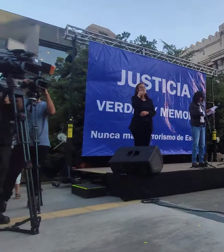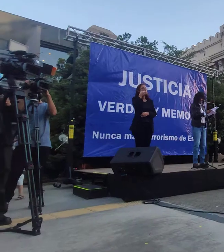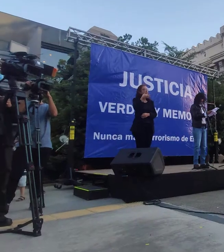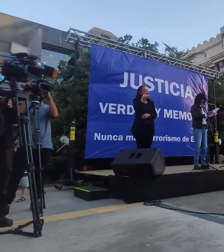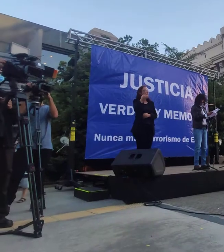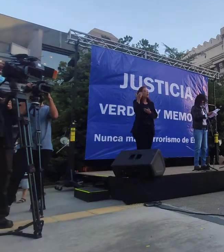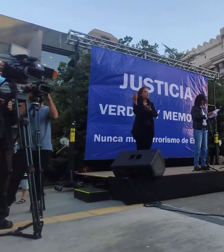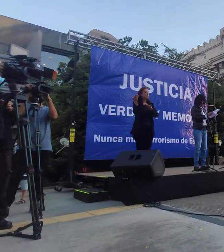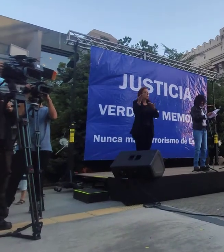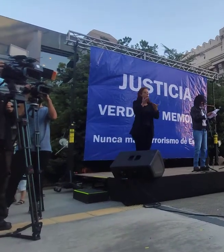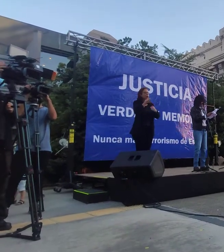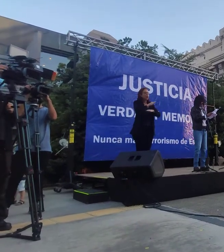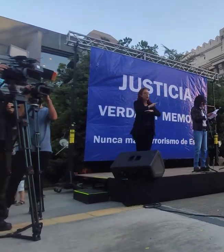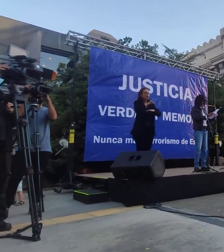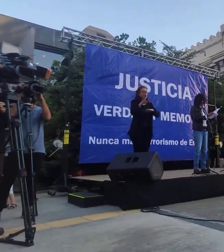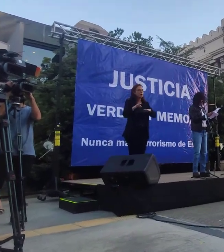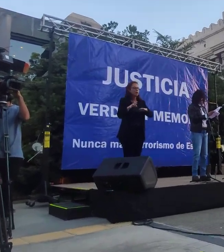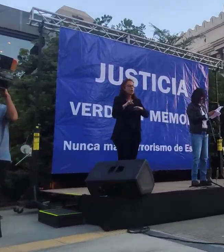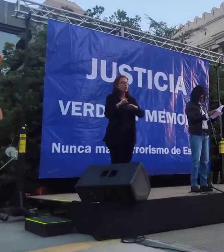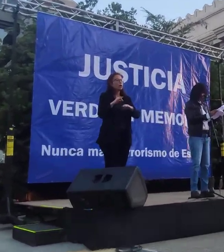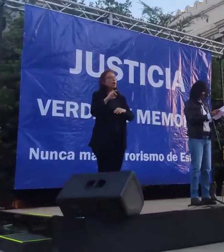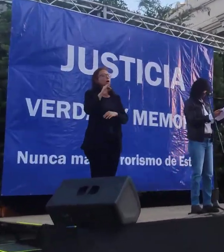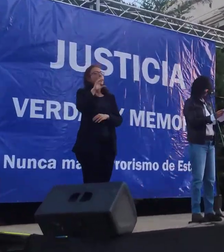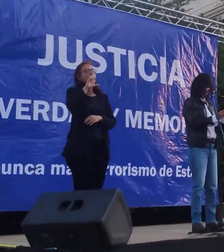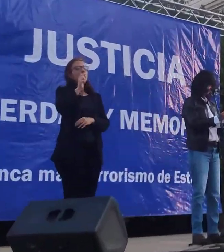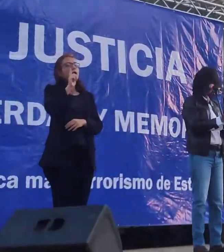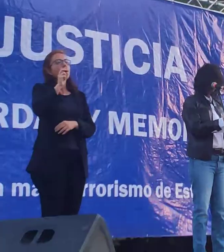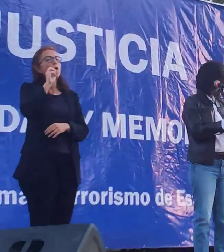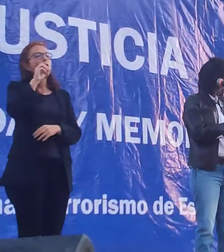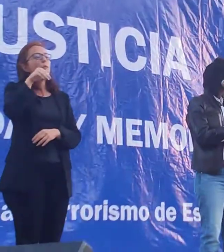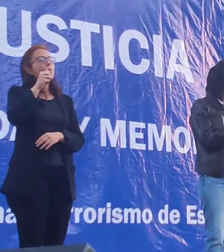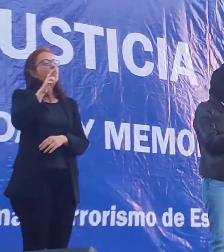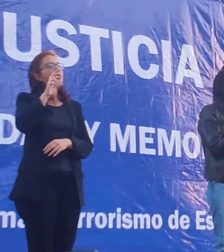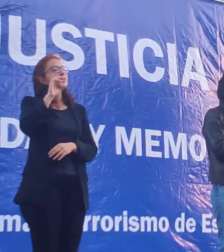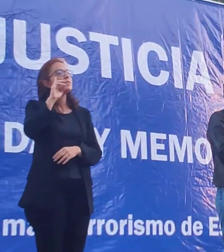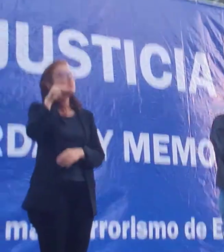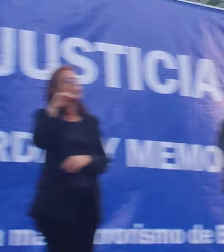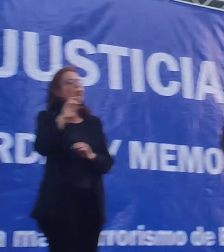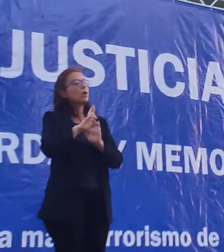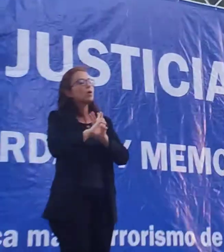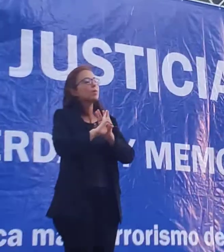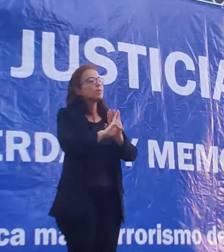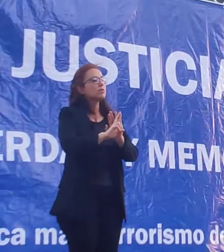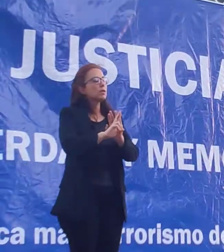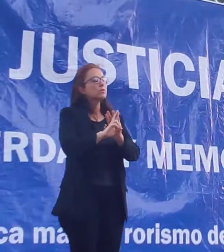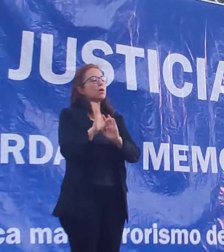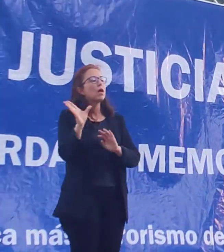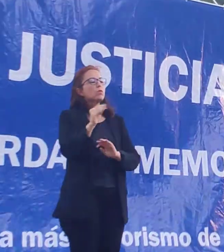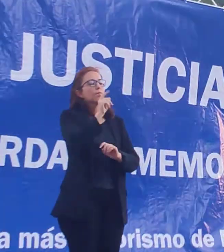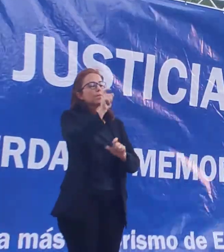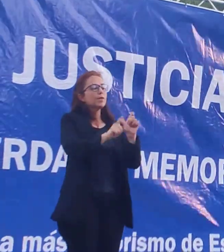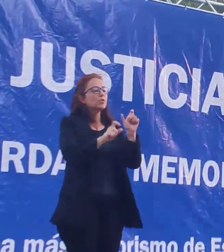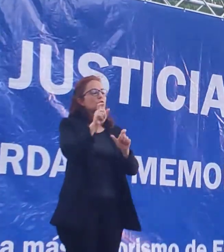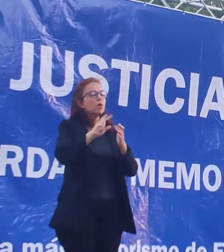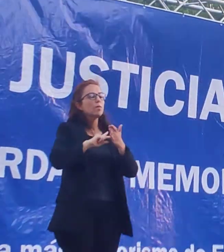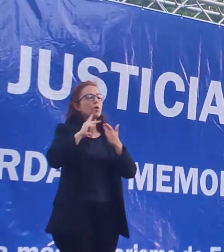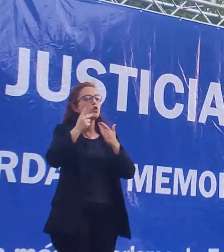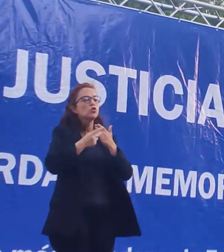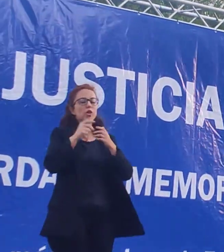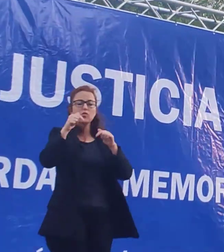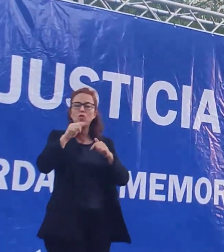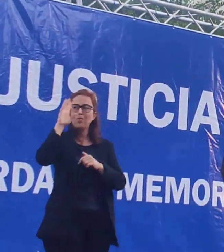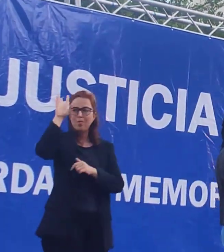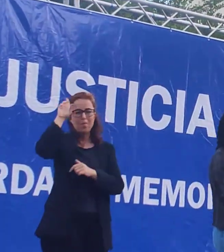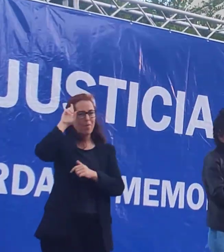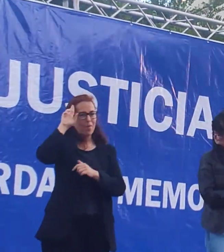Vamos hacer uso de la palabra el arquitecto Federico Lagomarsino en representación de todos los autores del proyecto de este